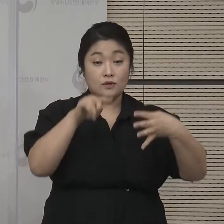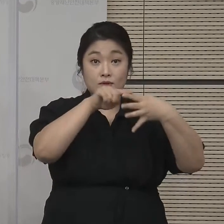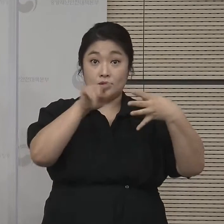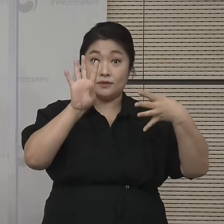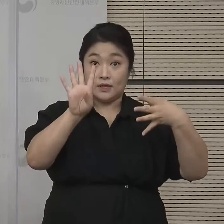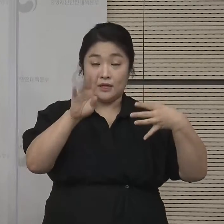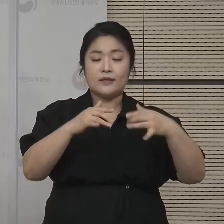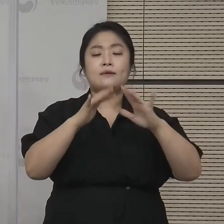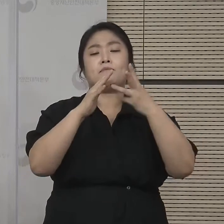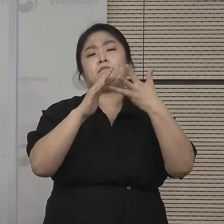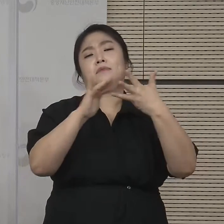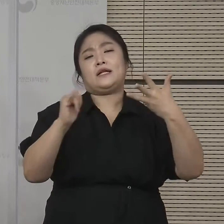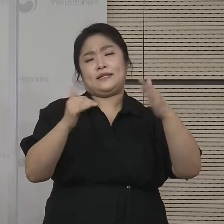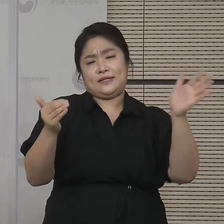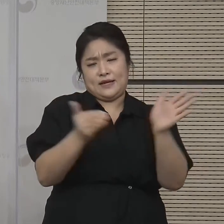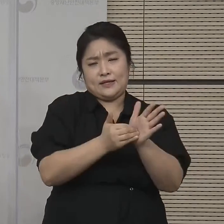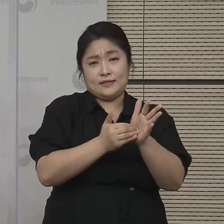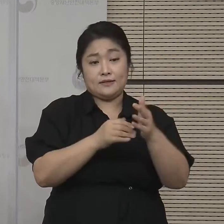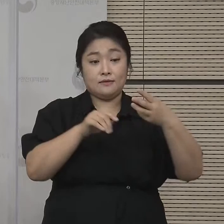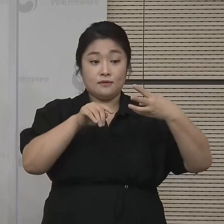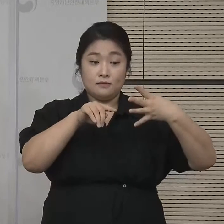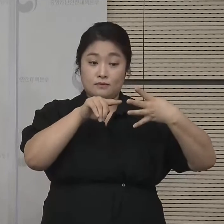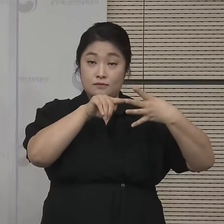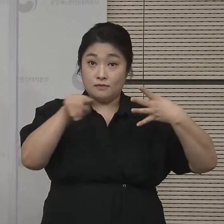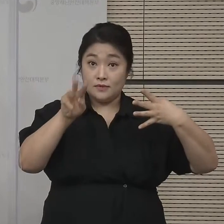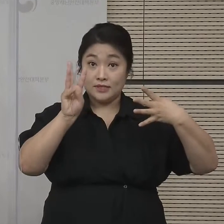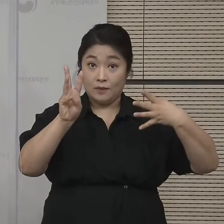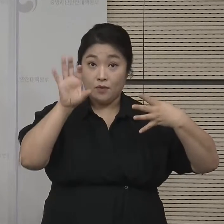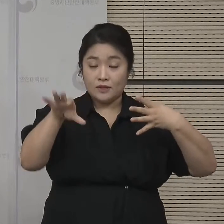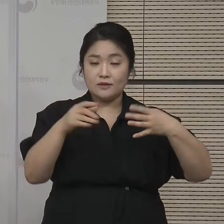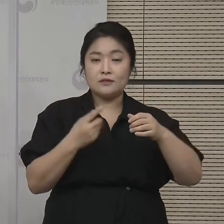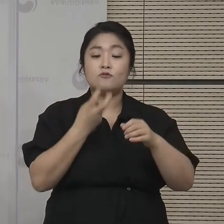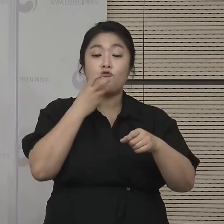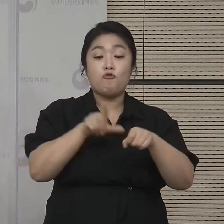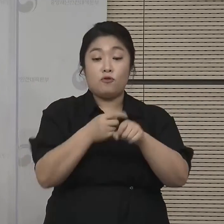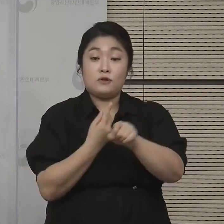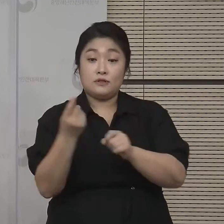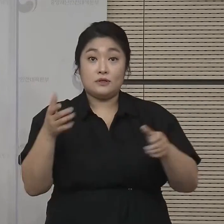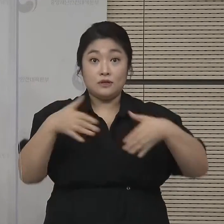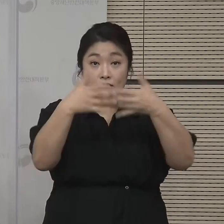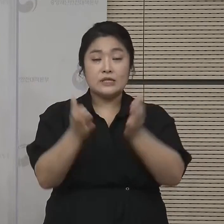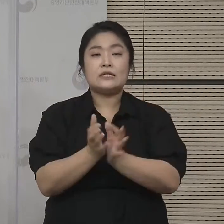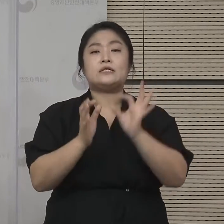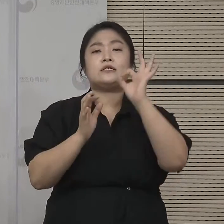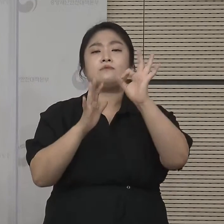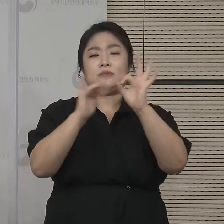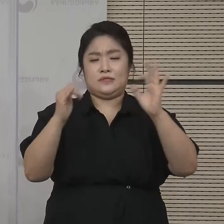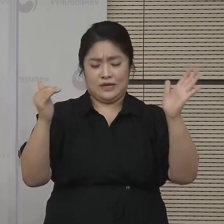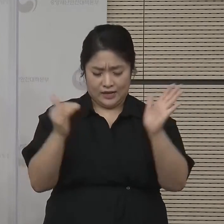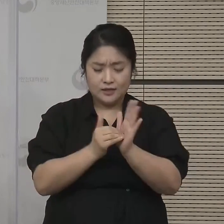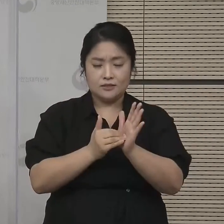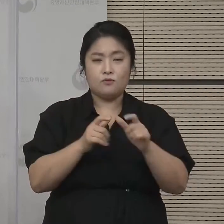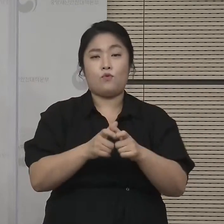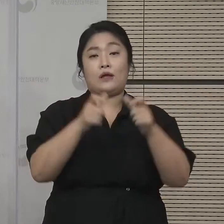수도권은 8인까지, 3단계인 비수도권은 10인까지로 총인원이 확대가 됩니다.